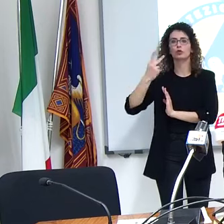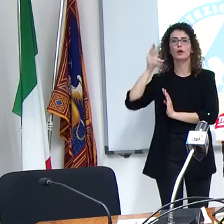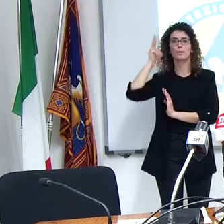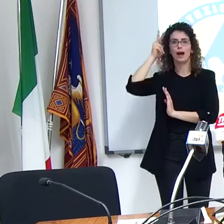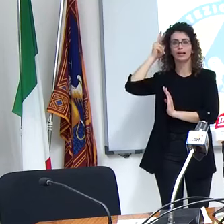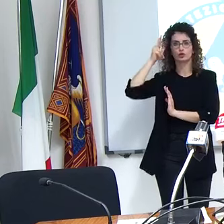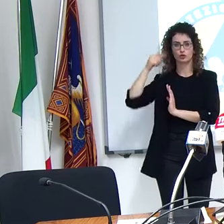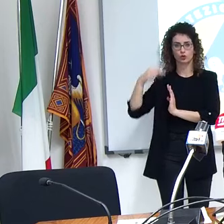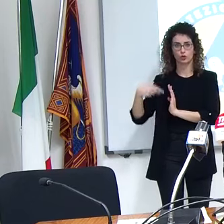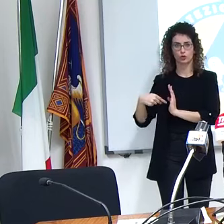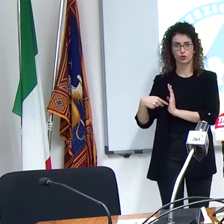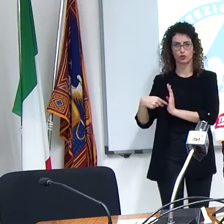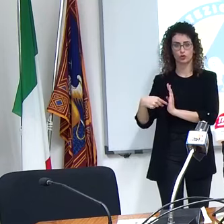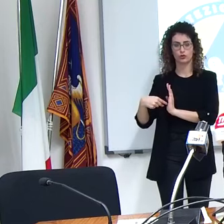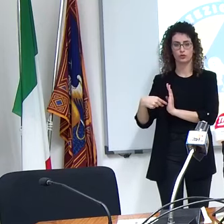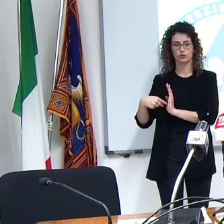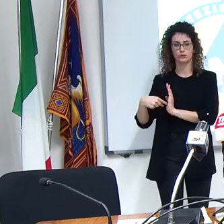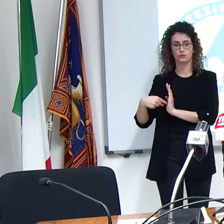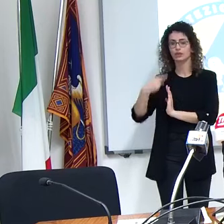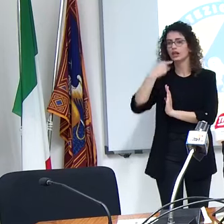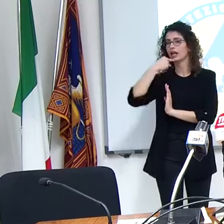e che